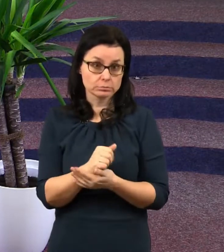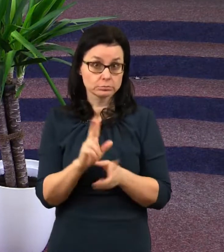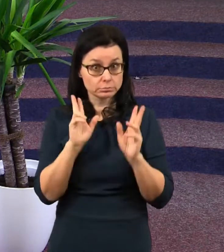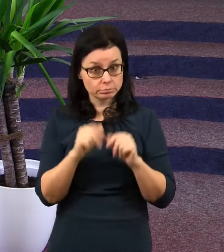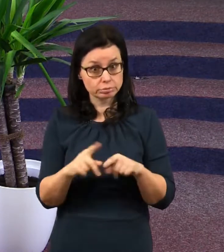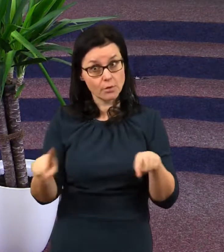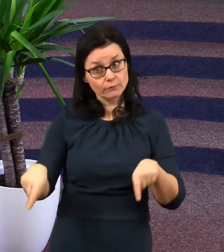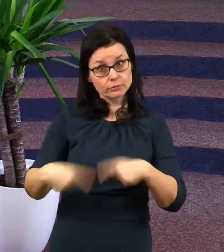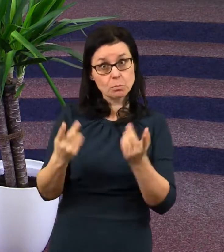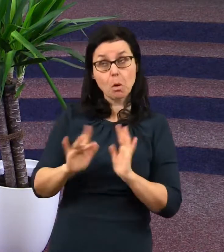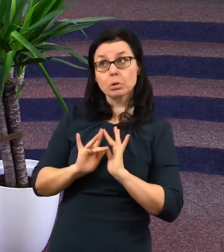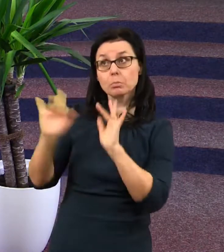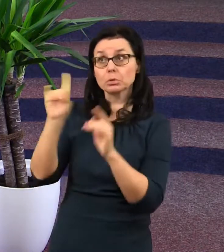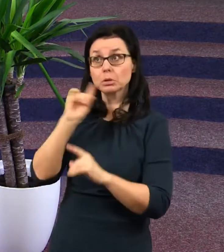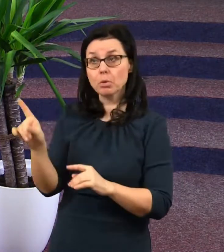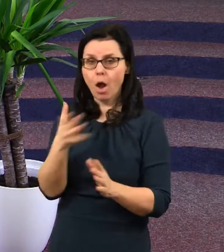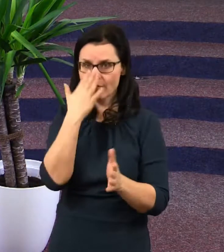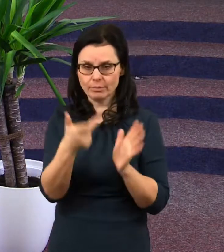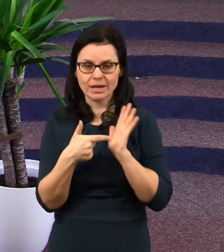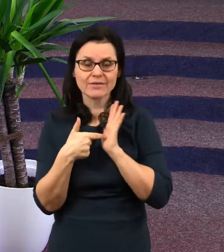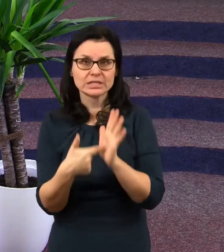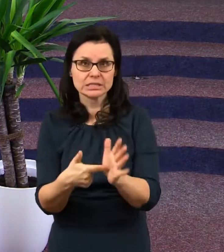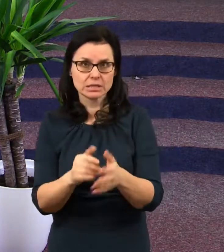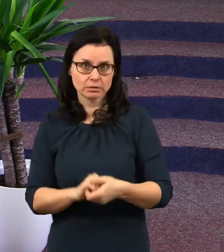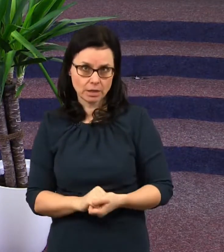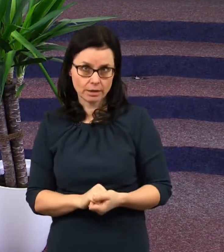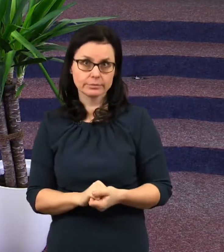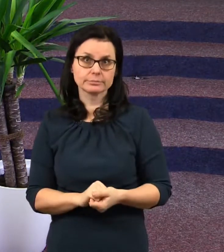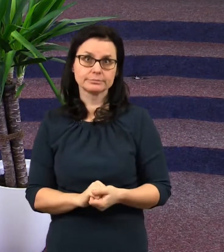vzpoura vyplatila. K čemu to vlastně všechno bylo?